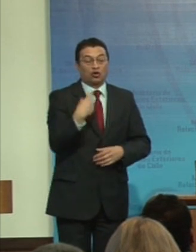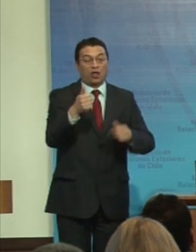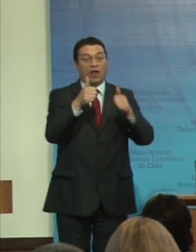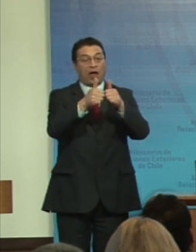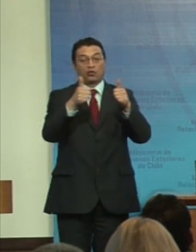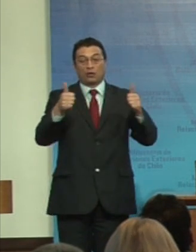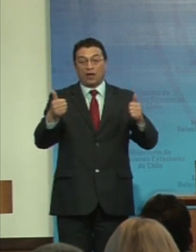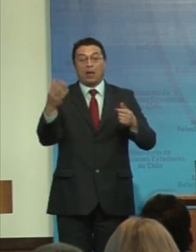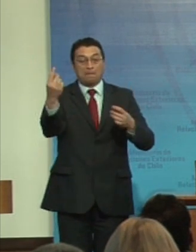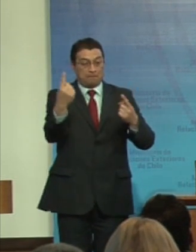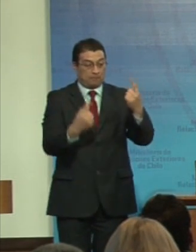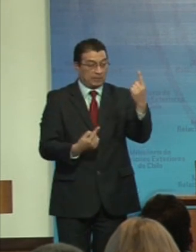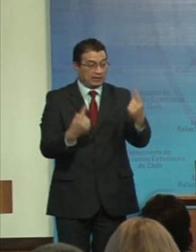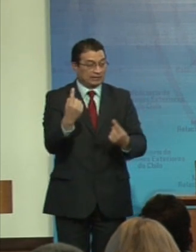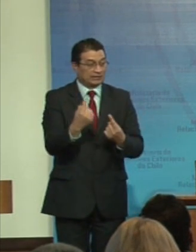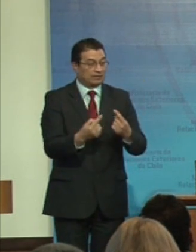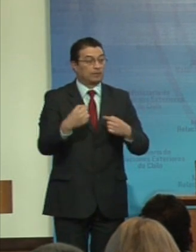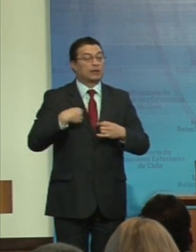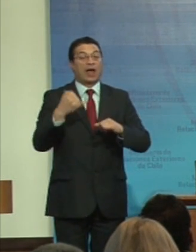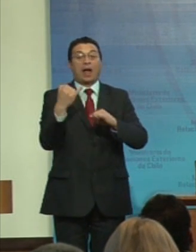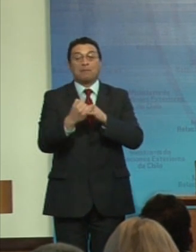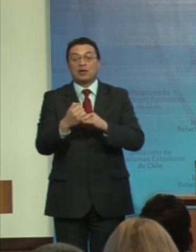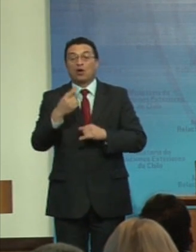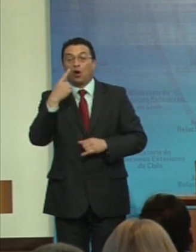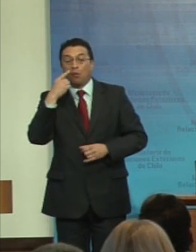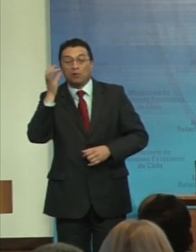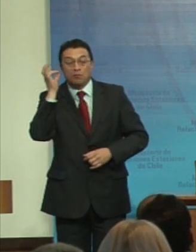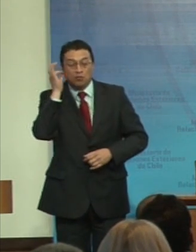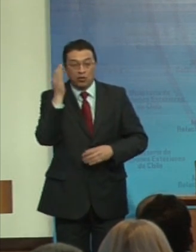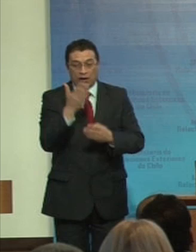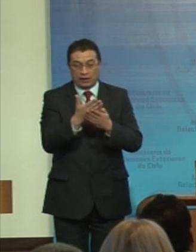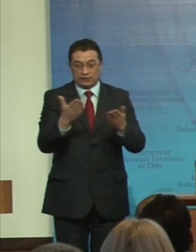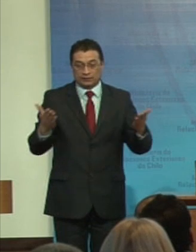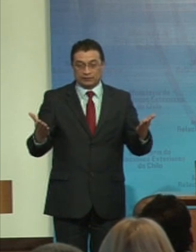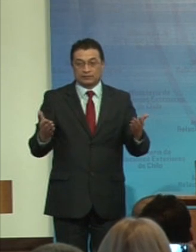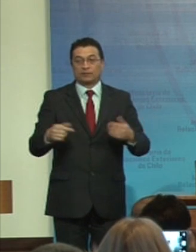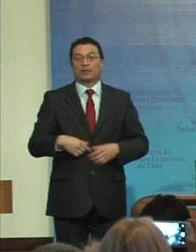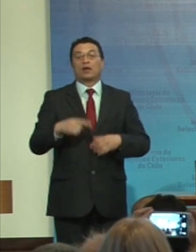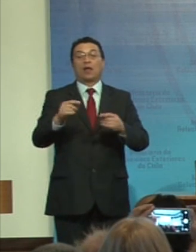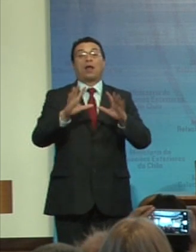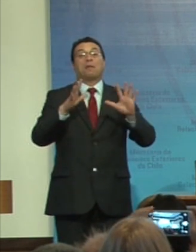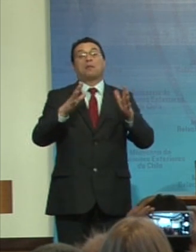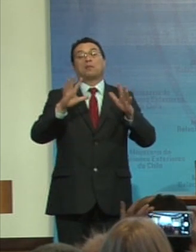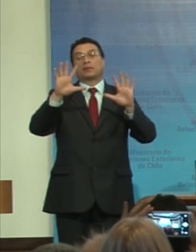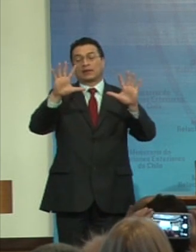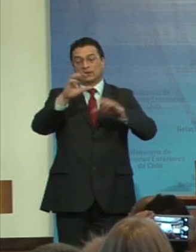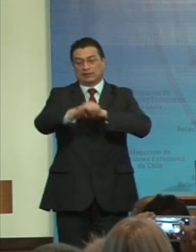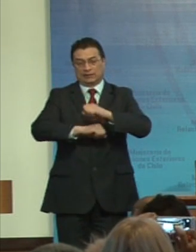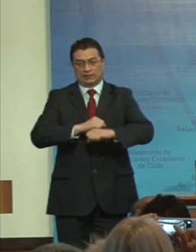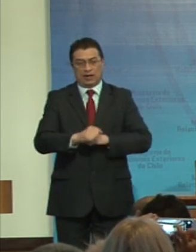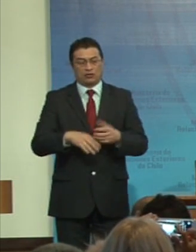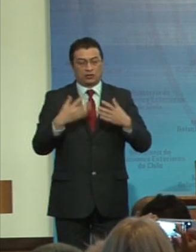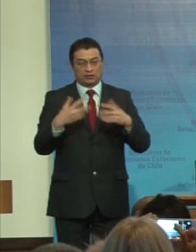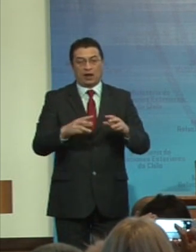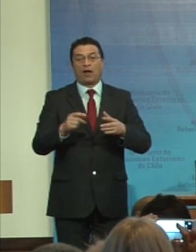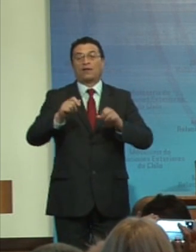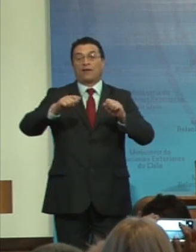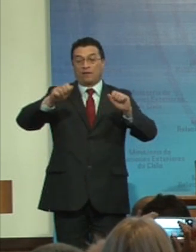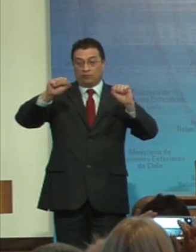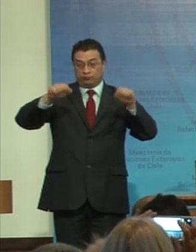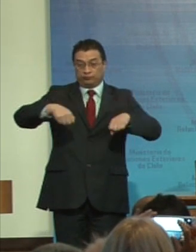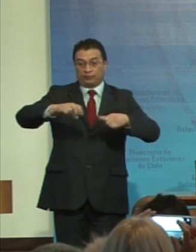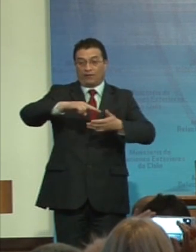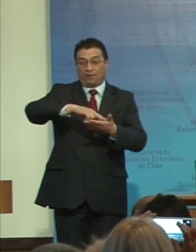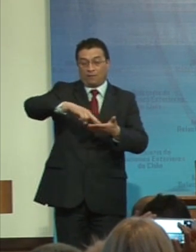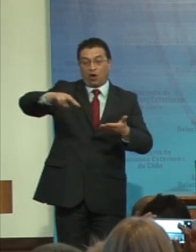autoridades presentes, amigos y amigas, porque luego de 10 años de la vigencia de la